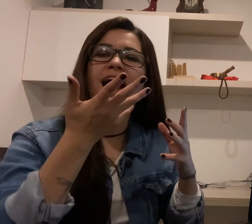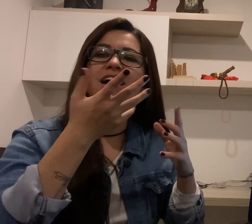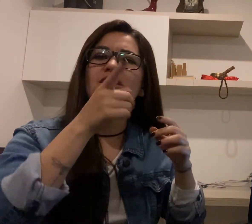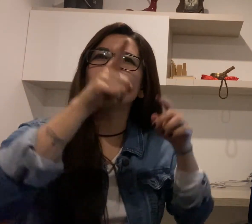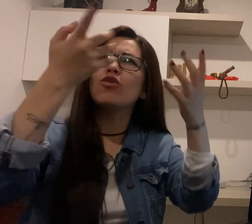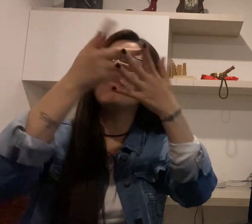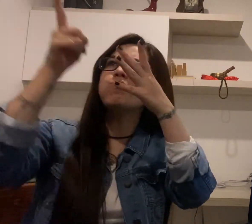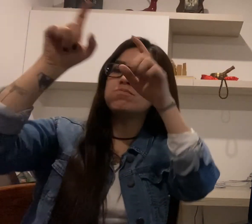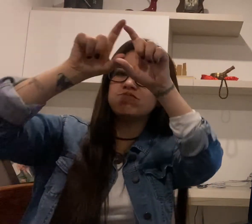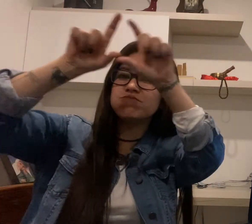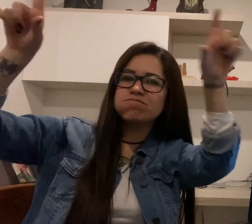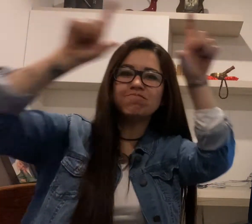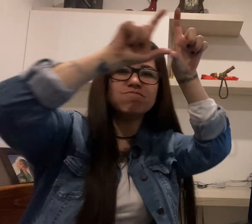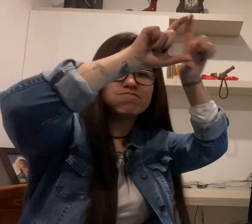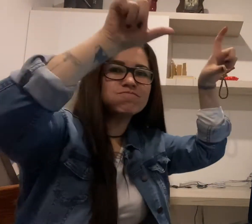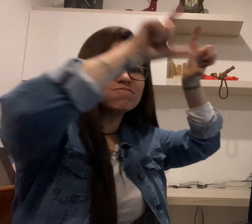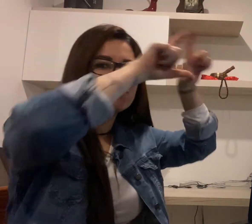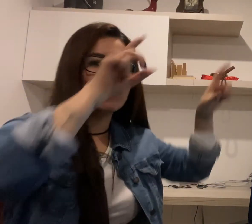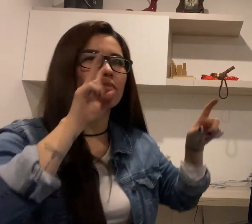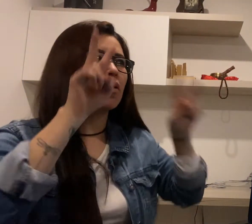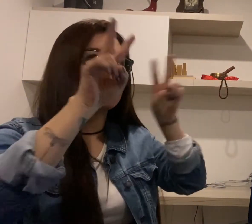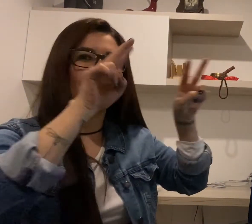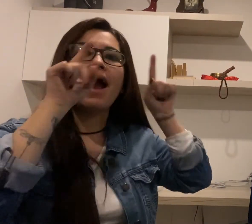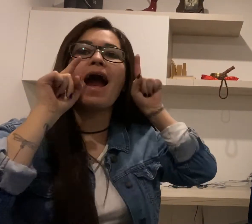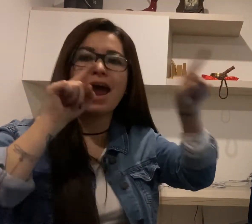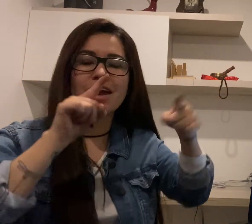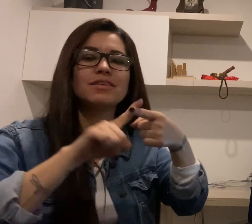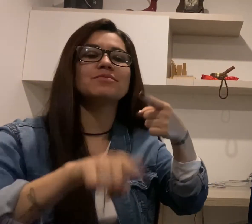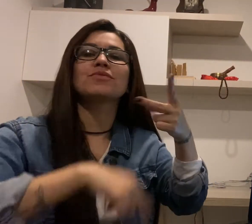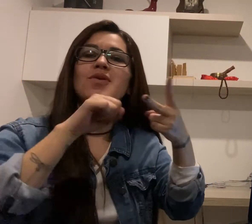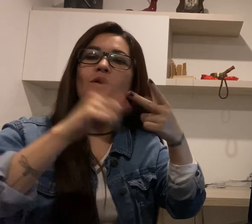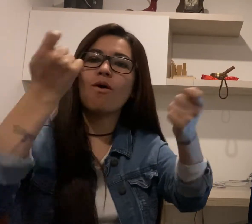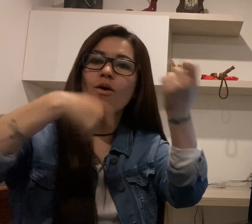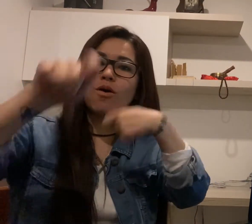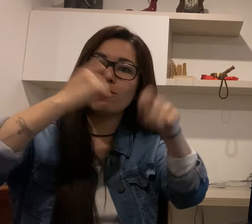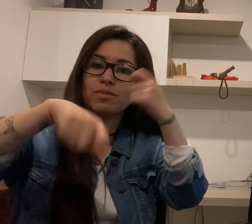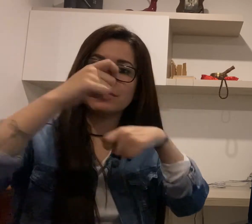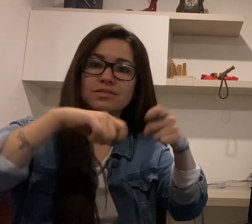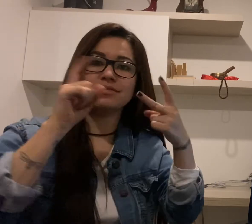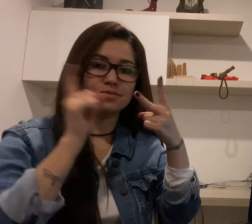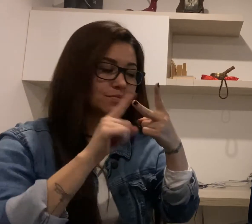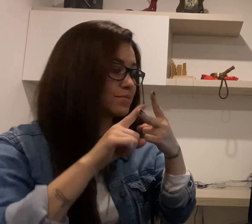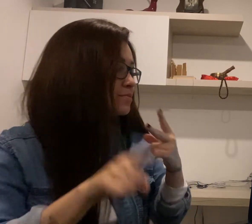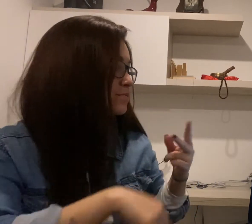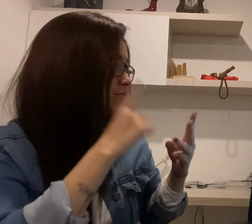los anuncios, los comerciales, las revistas